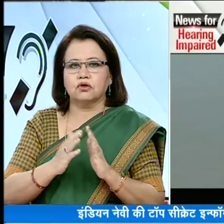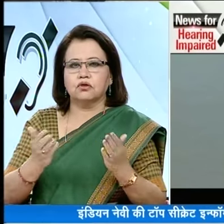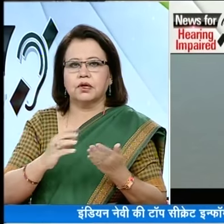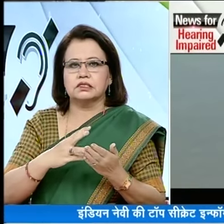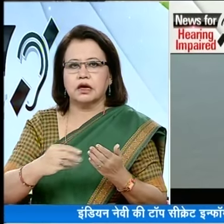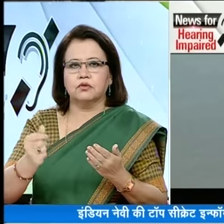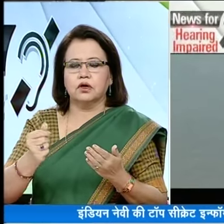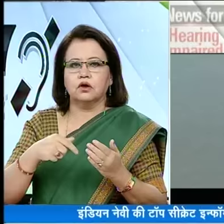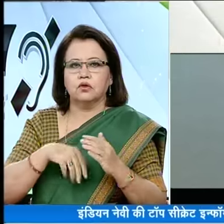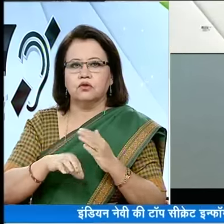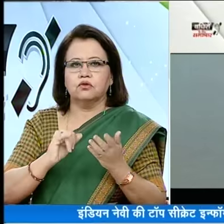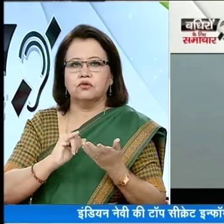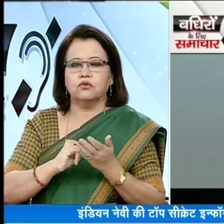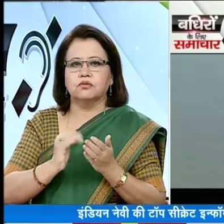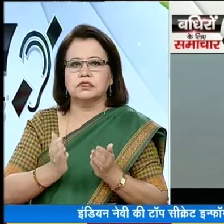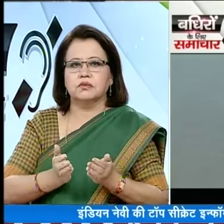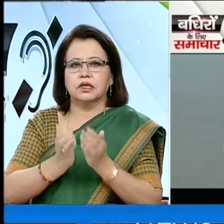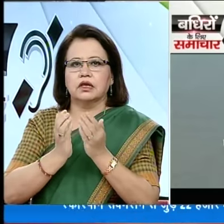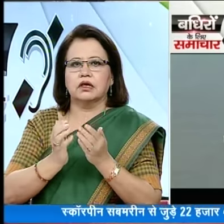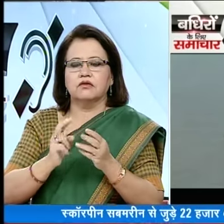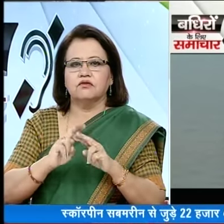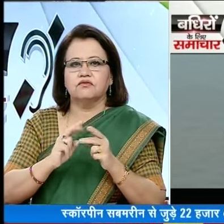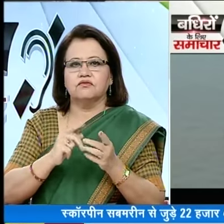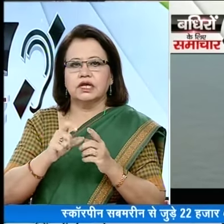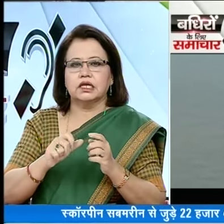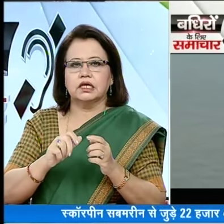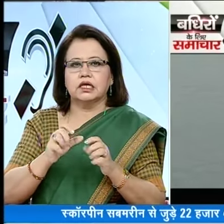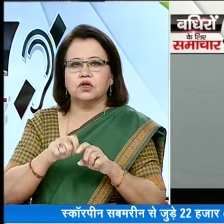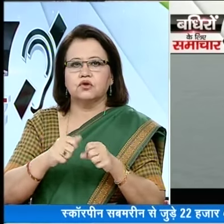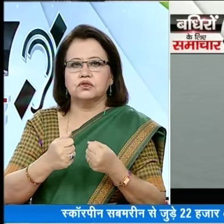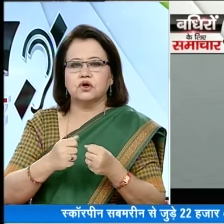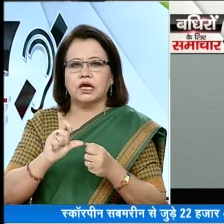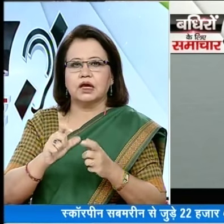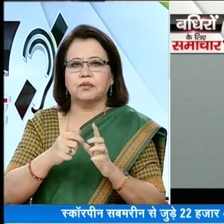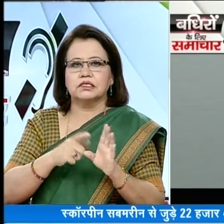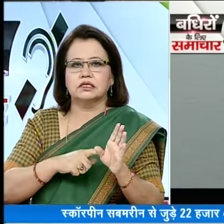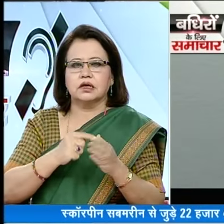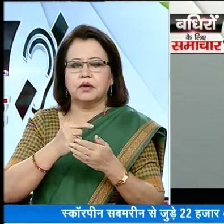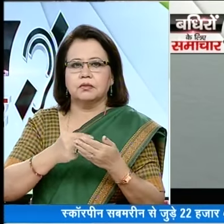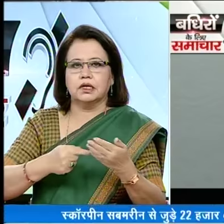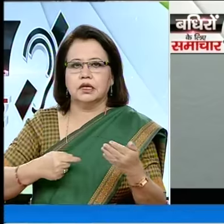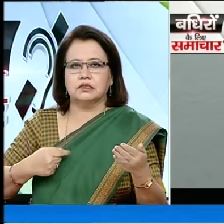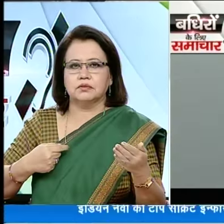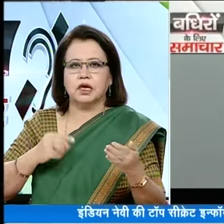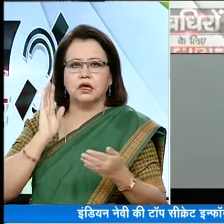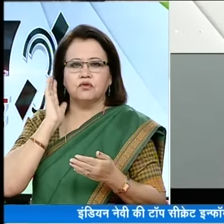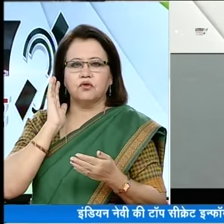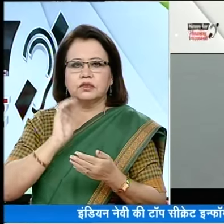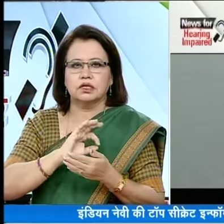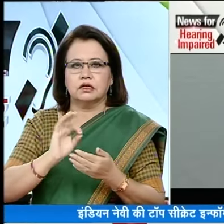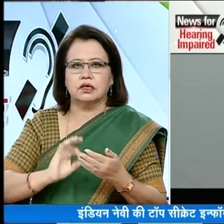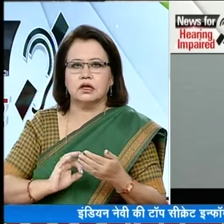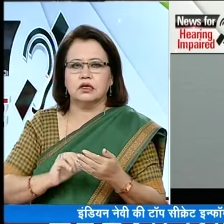जो documents गायब हुए है उनमें submarine fleet की destroyer capacity के बारे में details